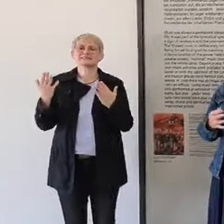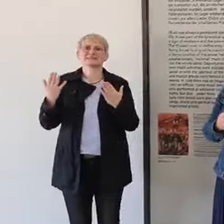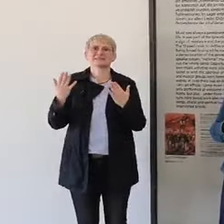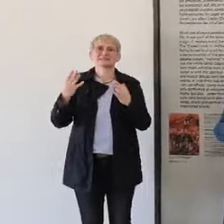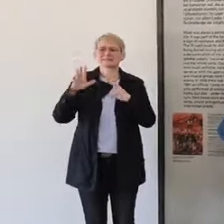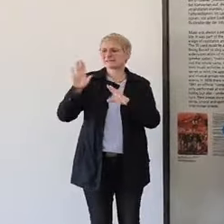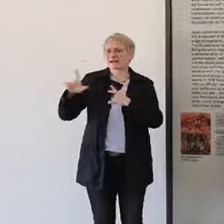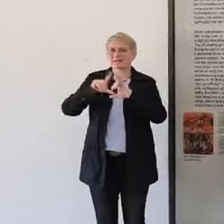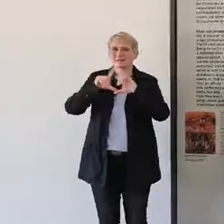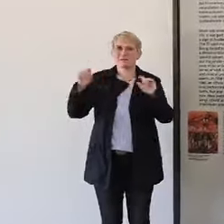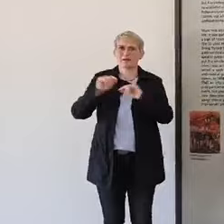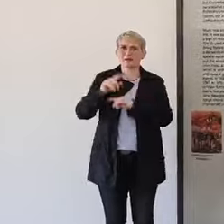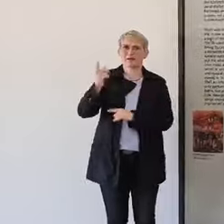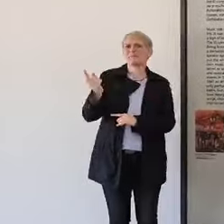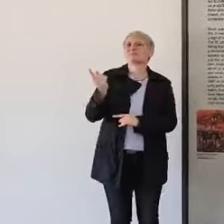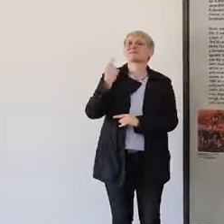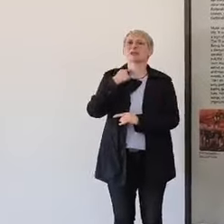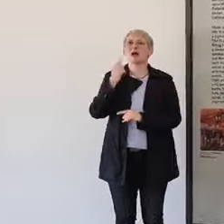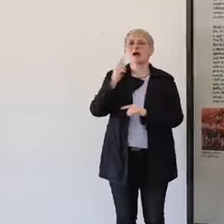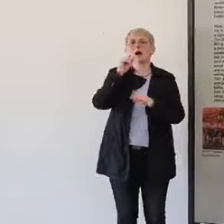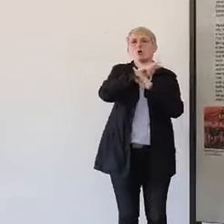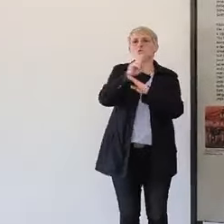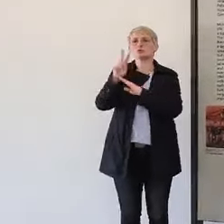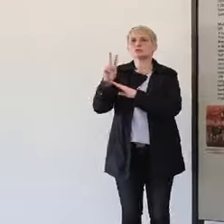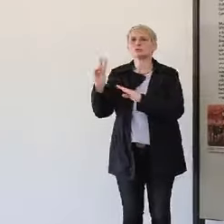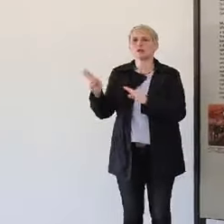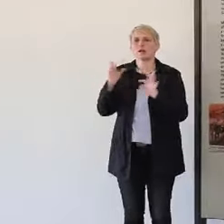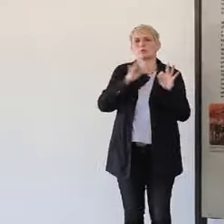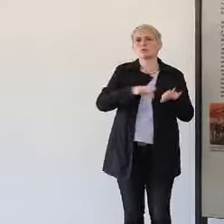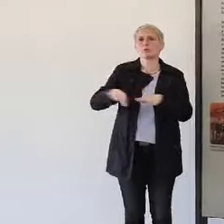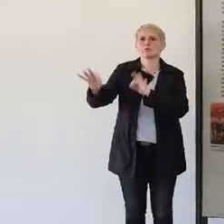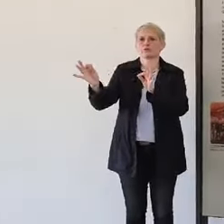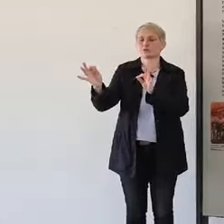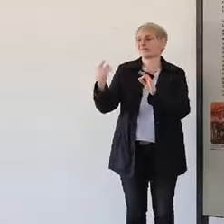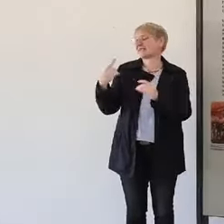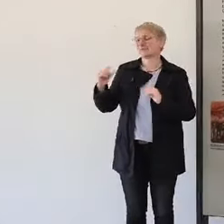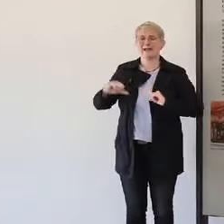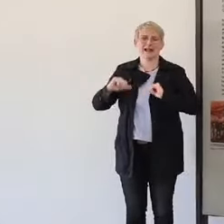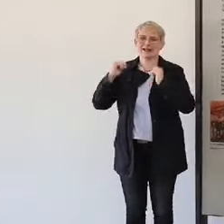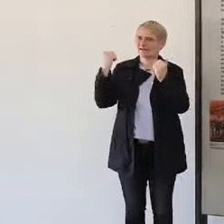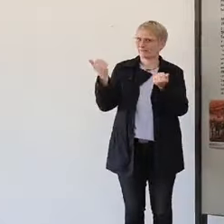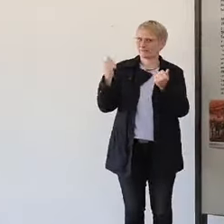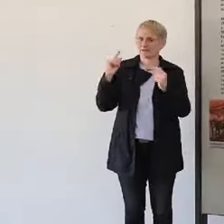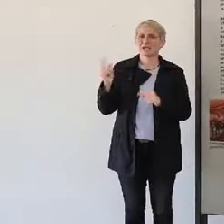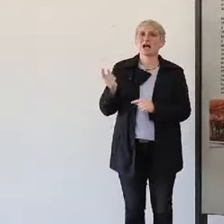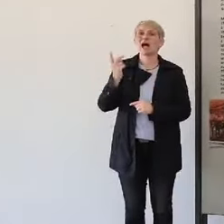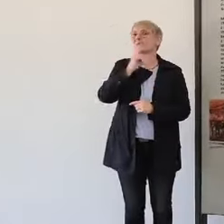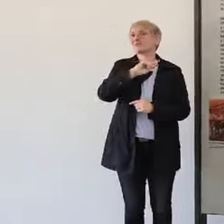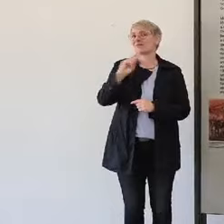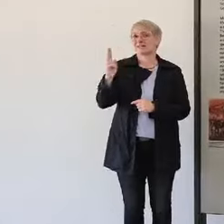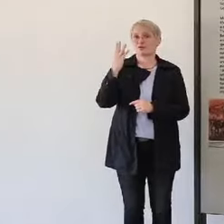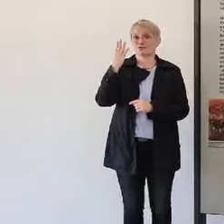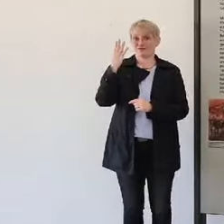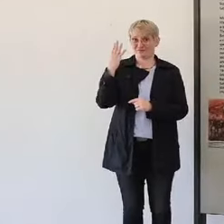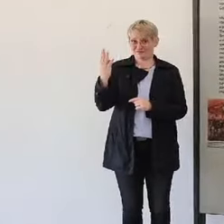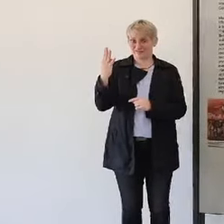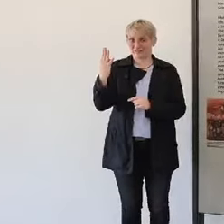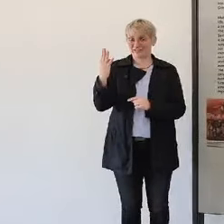werden. Er hat es leider nicht mehr erleben dürfen. Allerdings gab es im ersten Halbjahr 2004 eine große Ausstellung